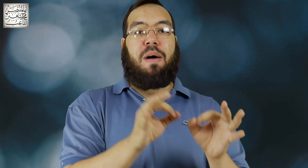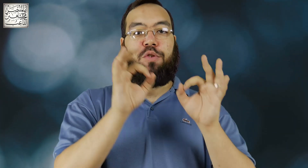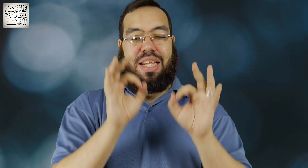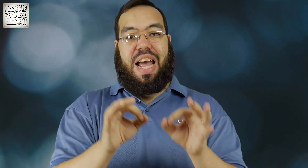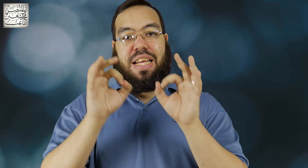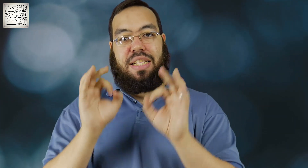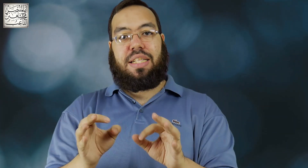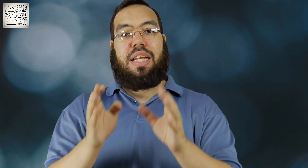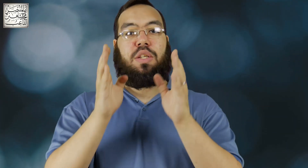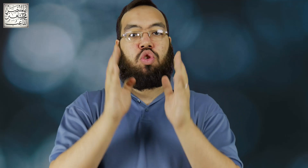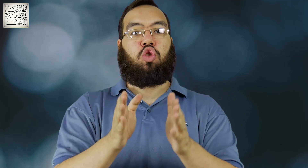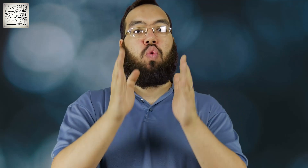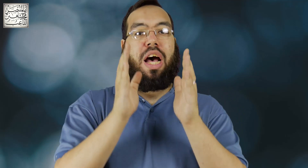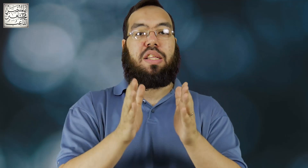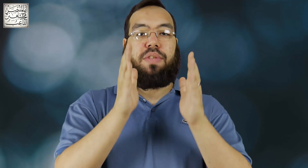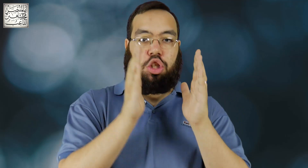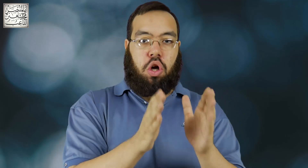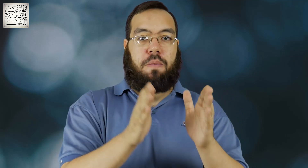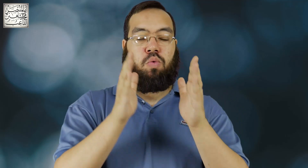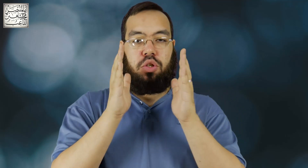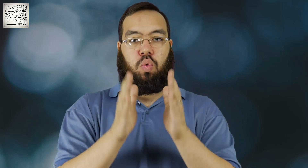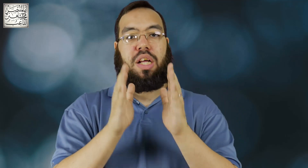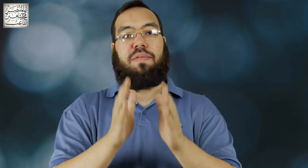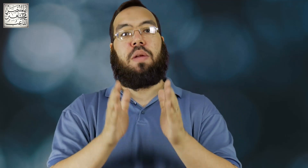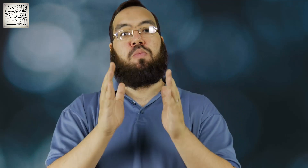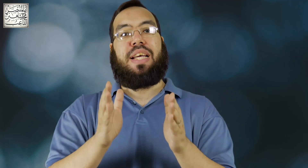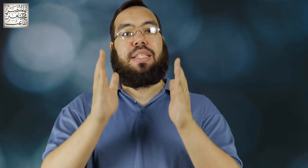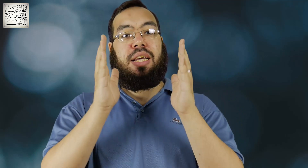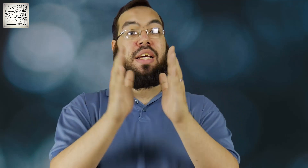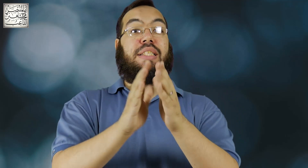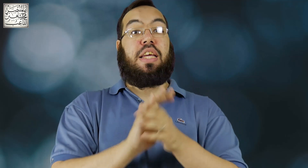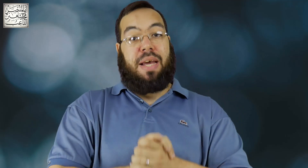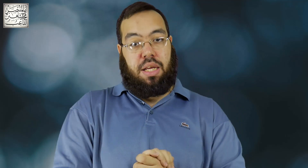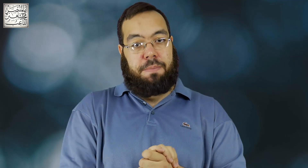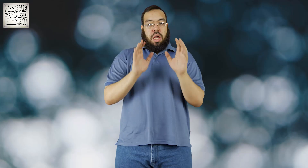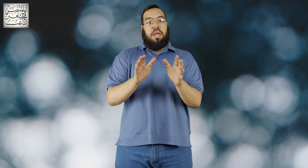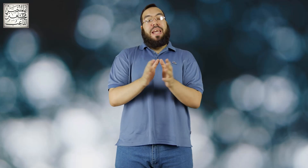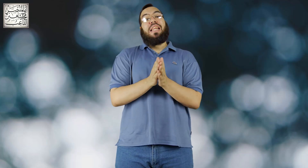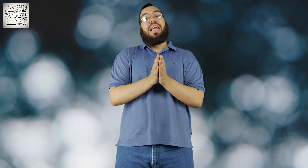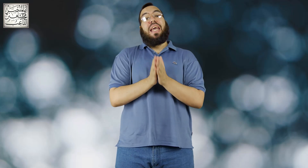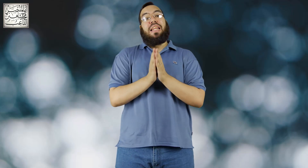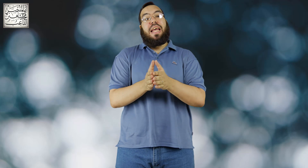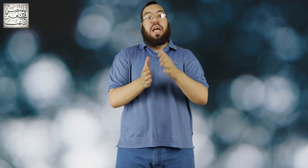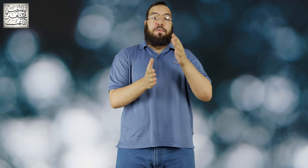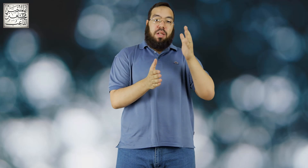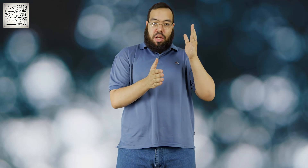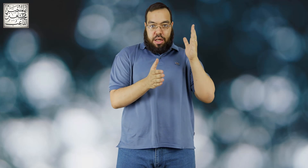مفقد اي ديتيلز والصورة هتفضل شارب والصورة هتفضل ممتازة زي ما هي طيب ايه اللي خلاني افضل